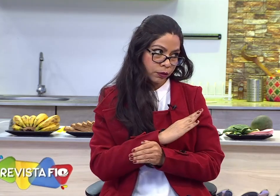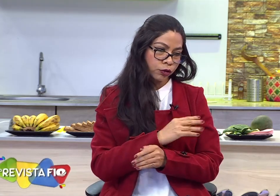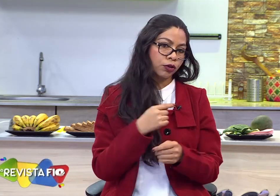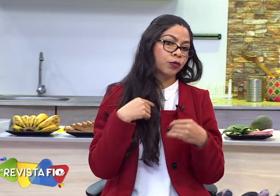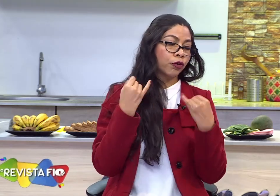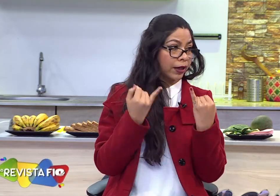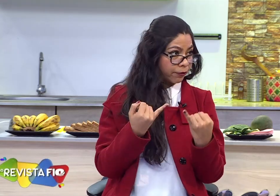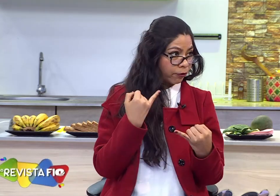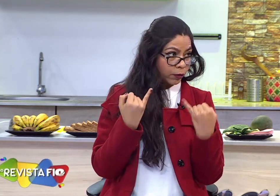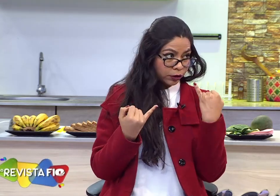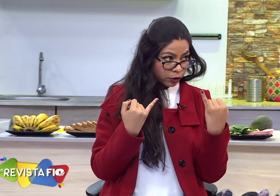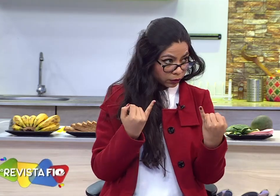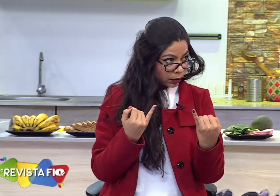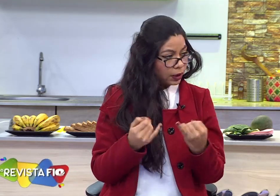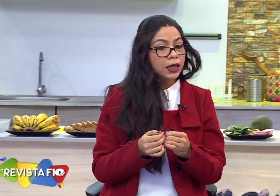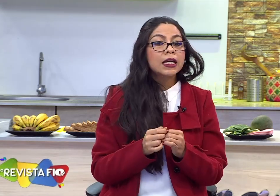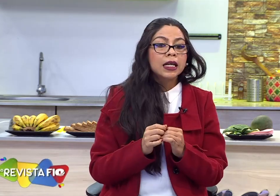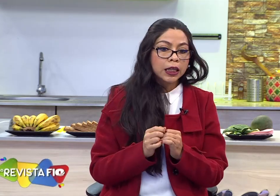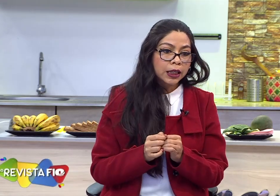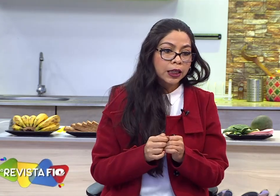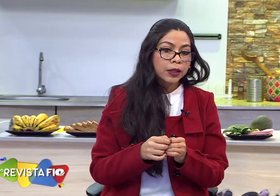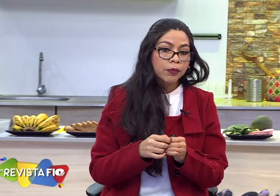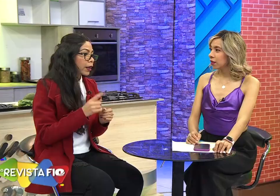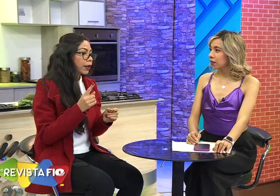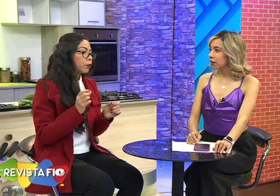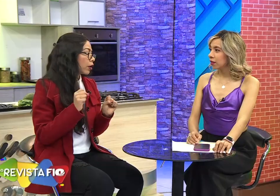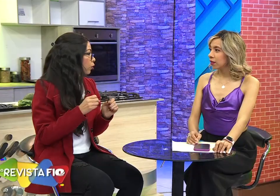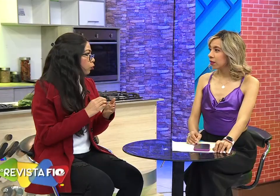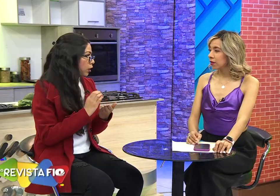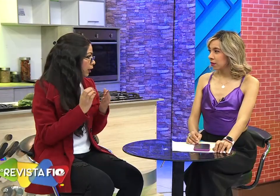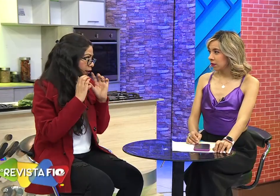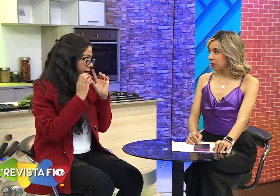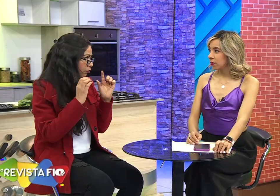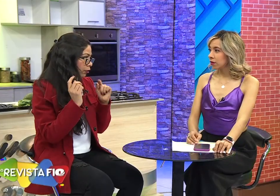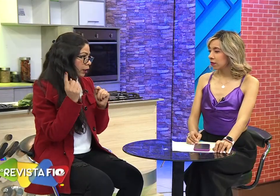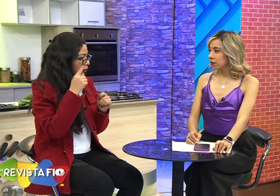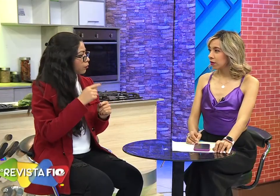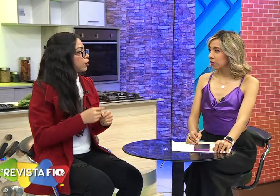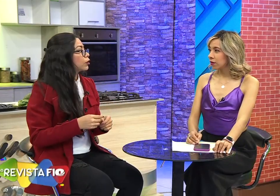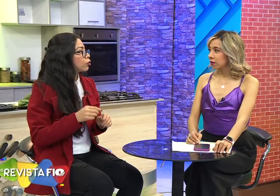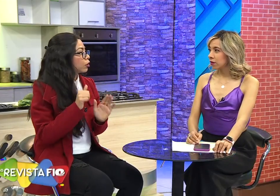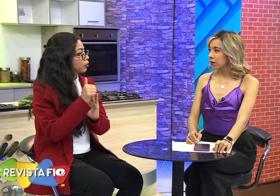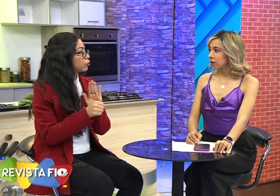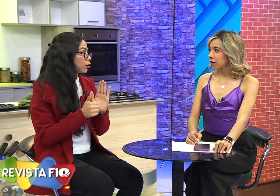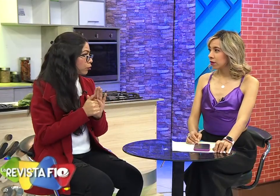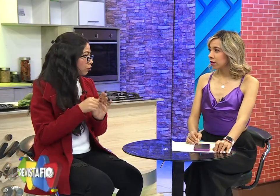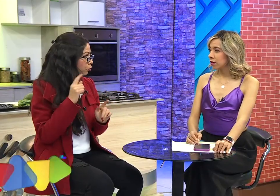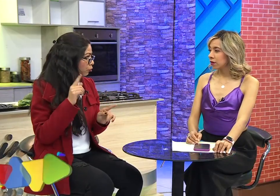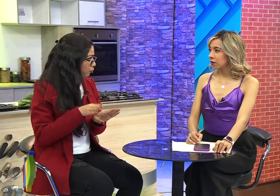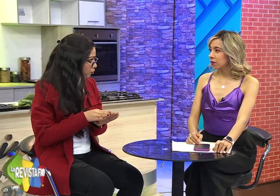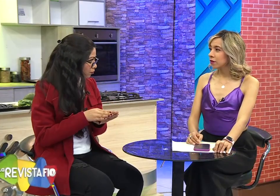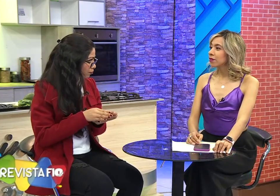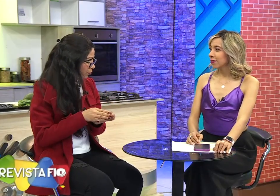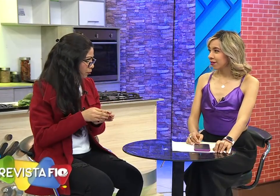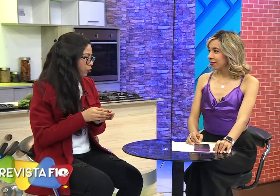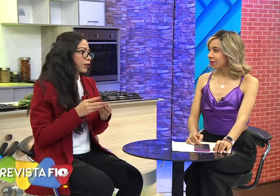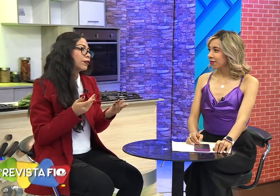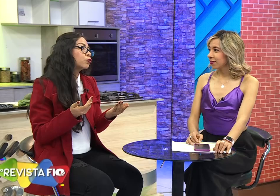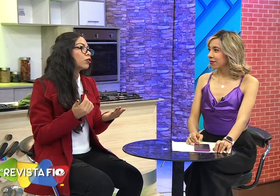Entonces, yo les puedo dar la información y para que puedan comunicarse directamente con la asociación de sordos. Porque este es un